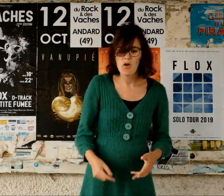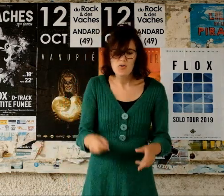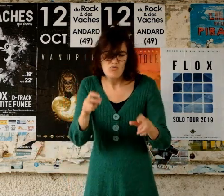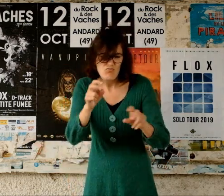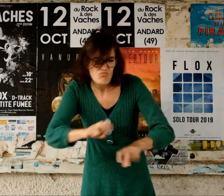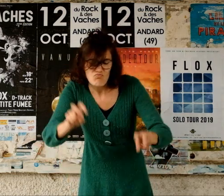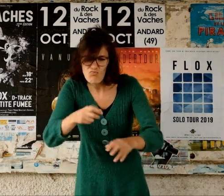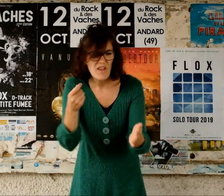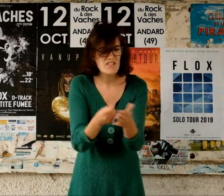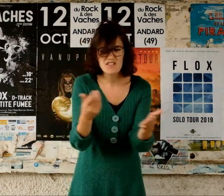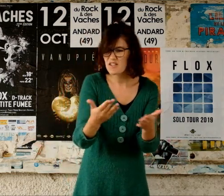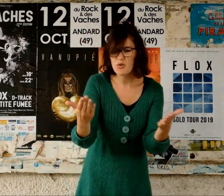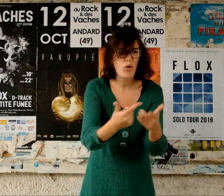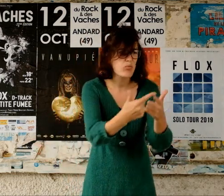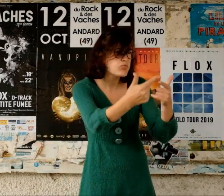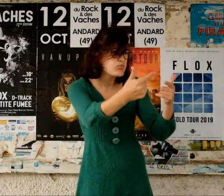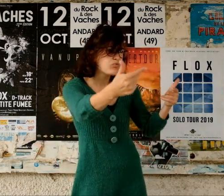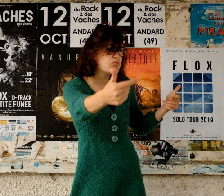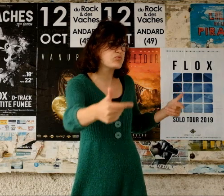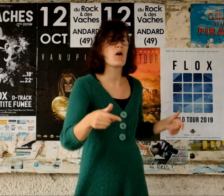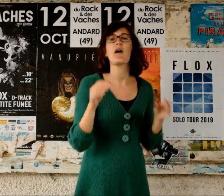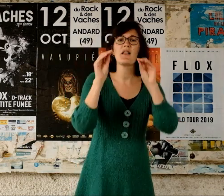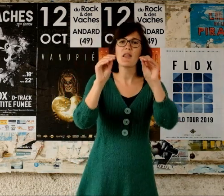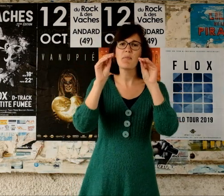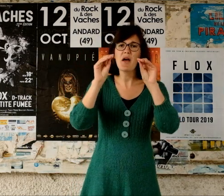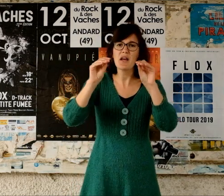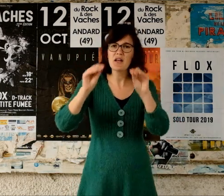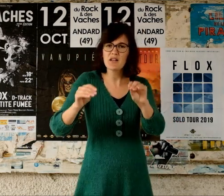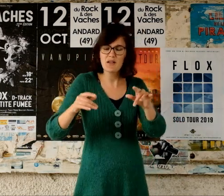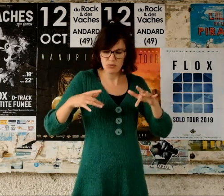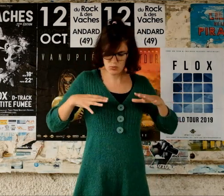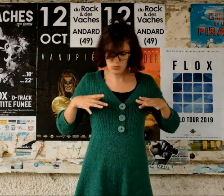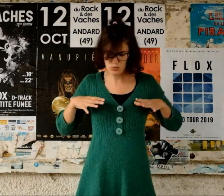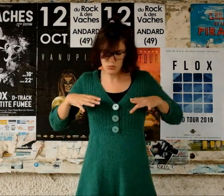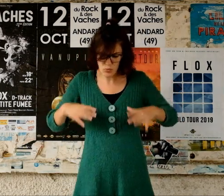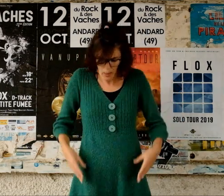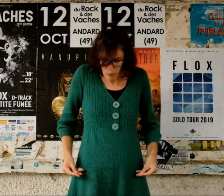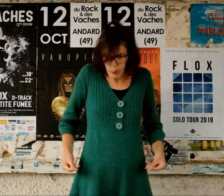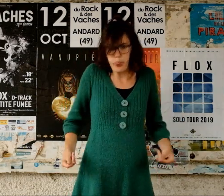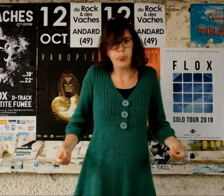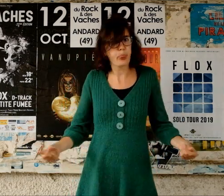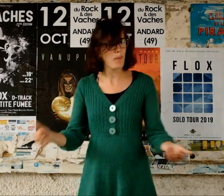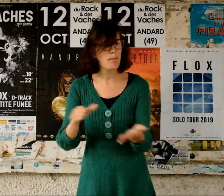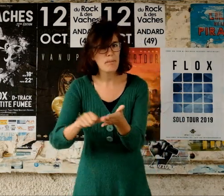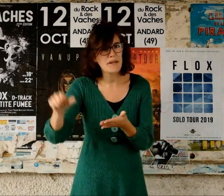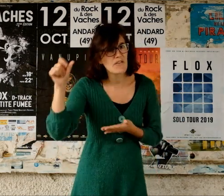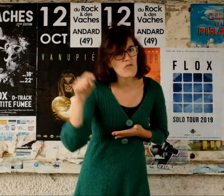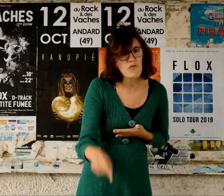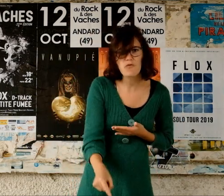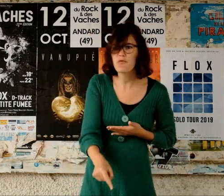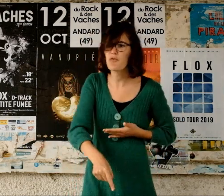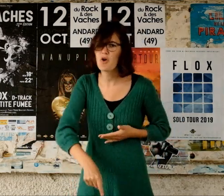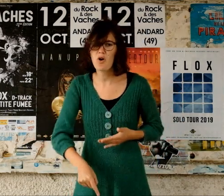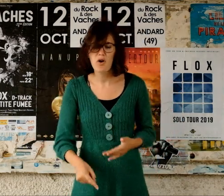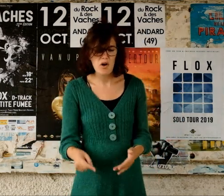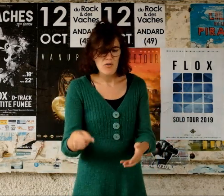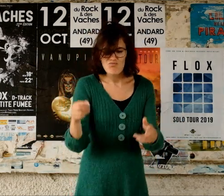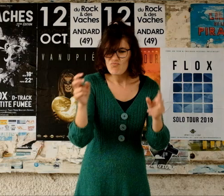conneries illimitées J'me balade dans les grandes surfaces J'ai pas assez Mais faut payer J'écourroguerai des